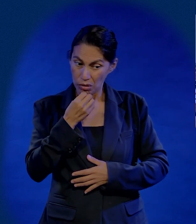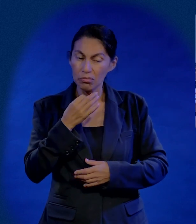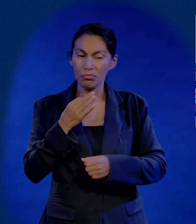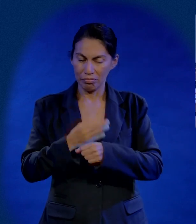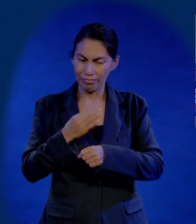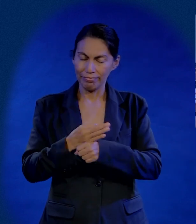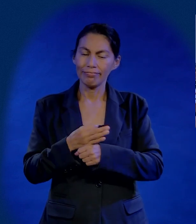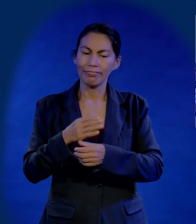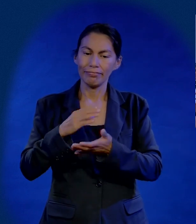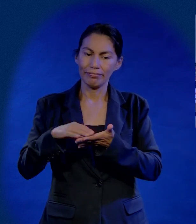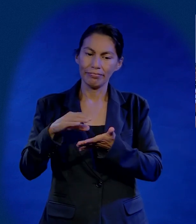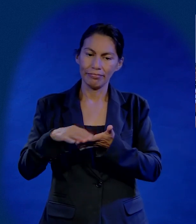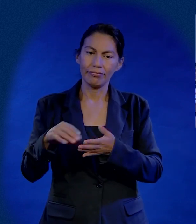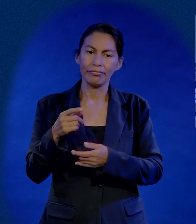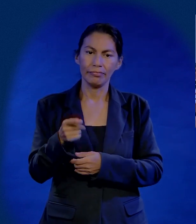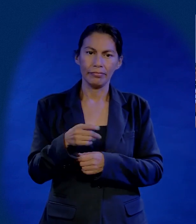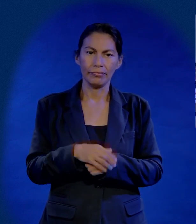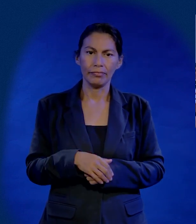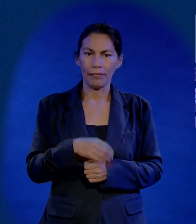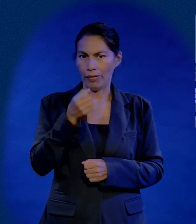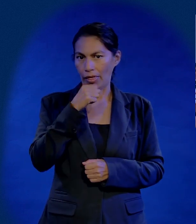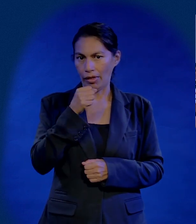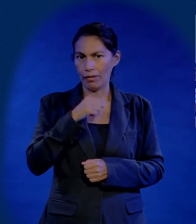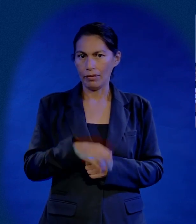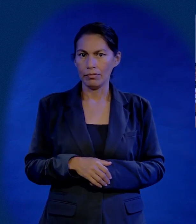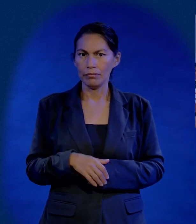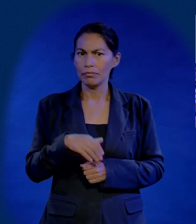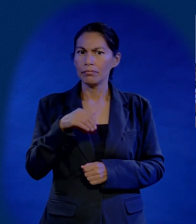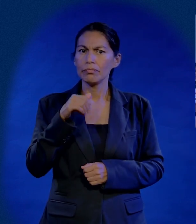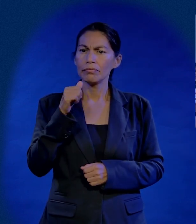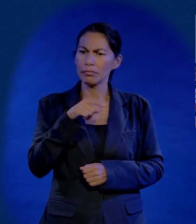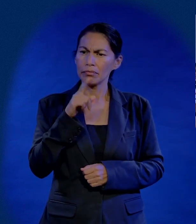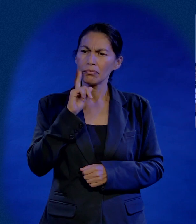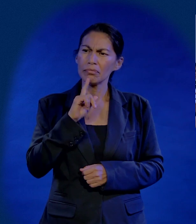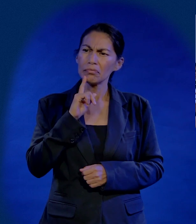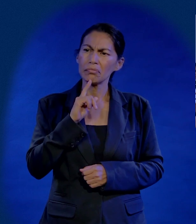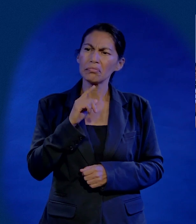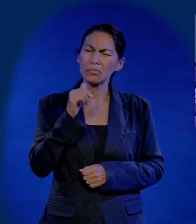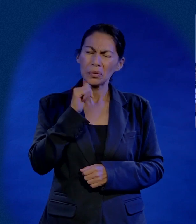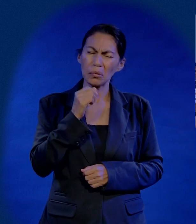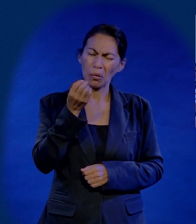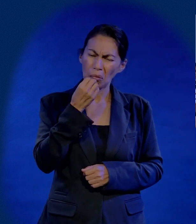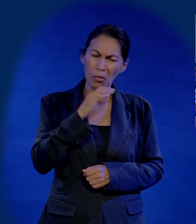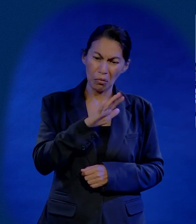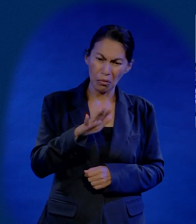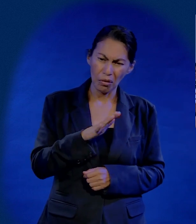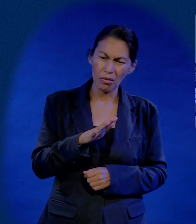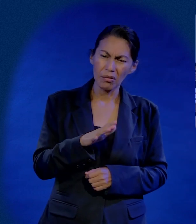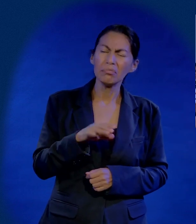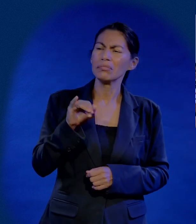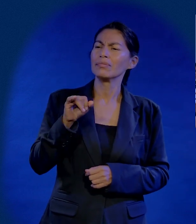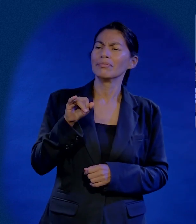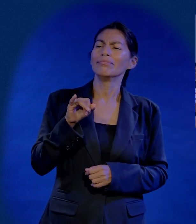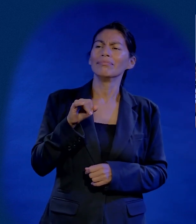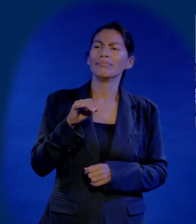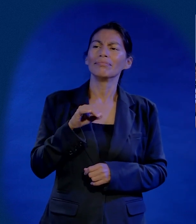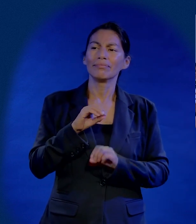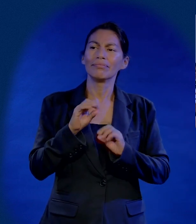Si prometen que se comen todo, les compro la nieve ahorita. Y Sofía, que siempre come de todo, dice, sí, papá, yo lo prometo.